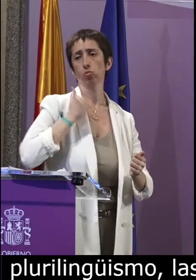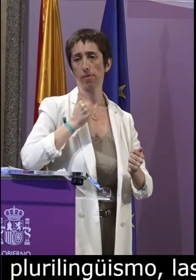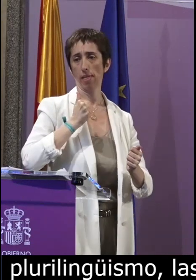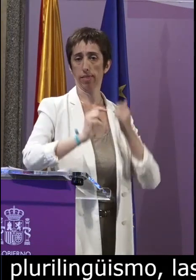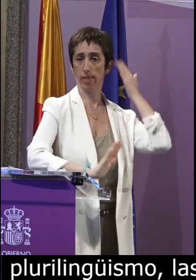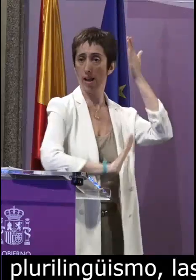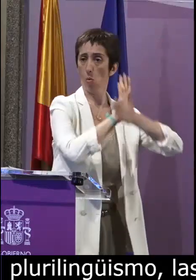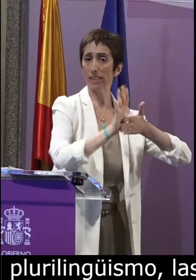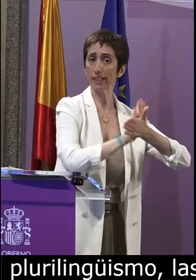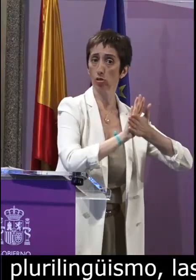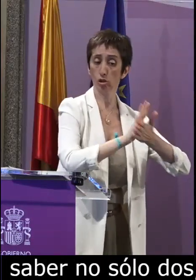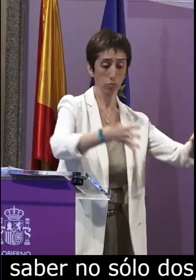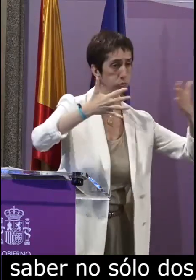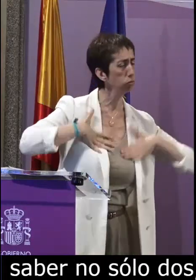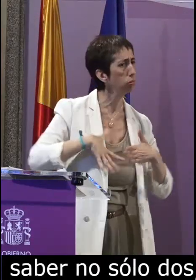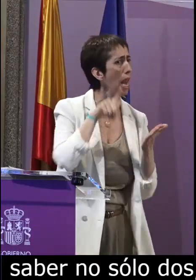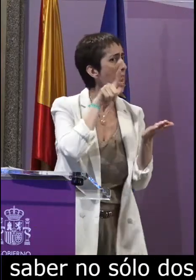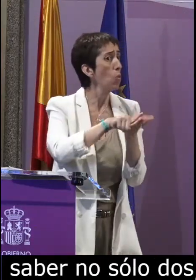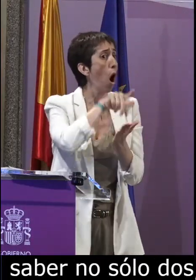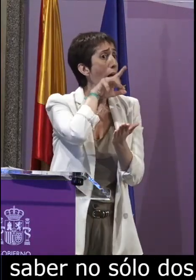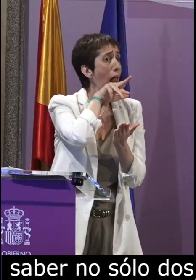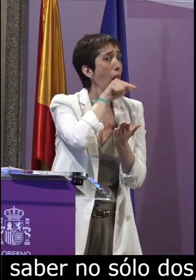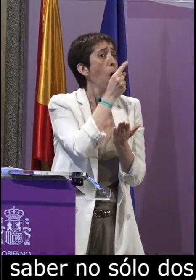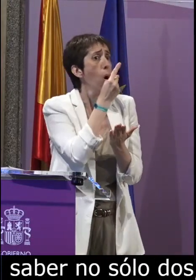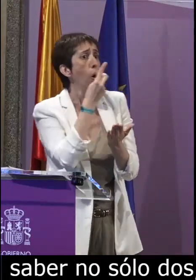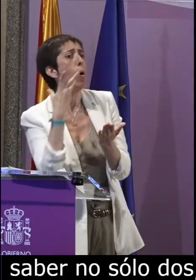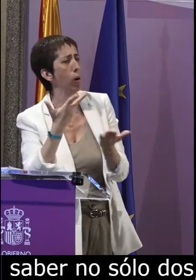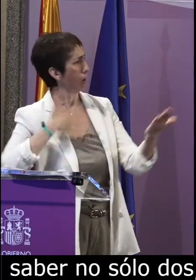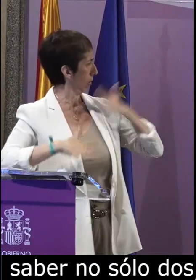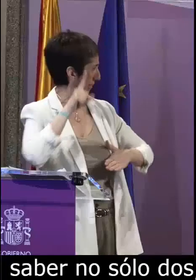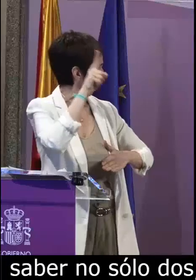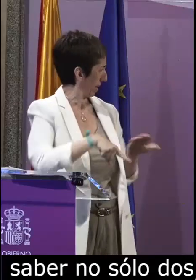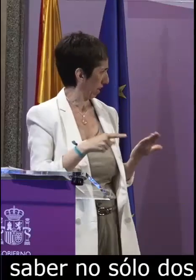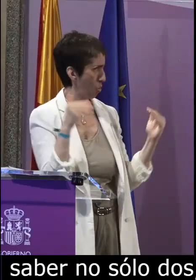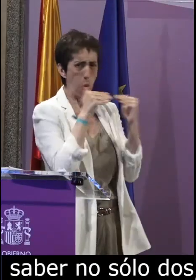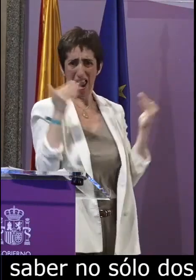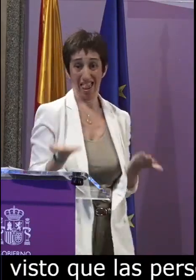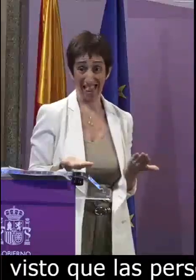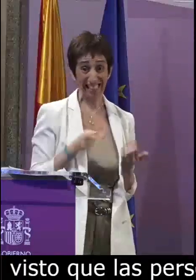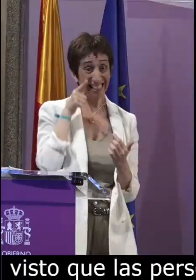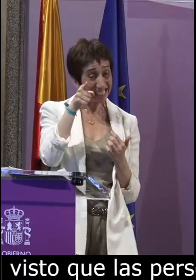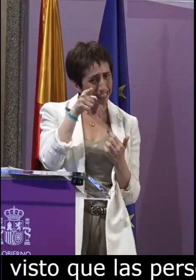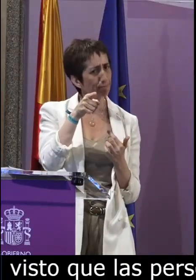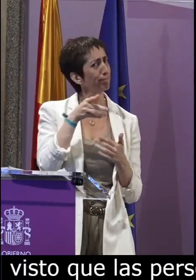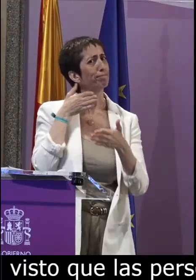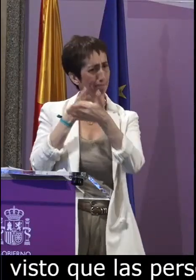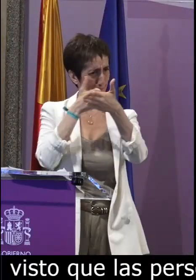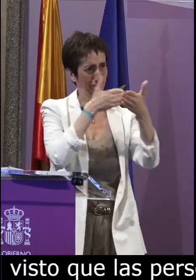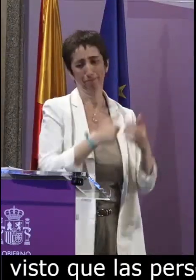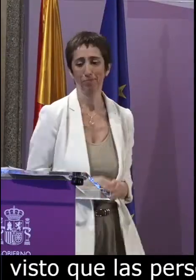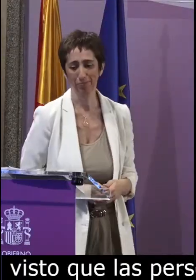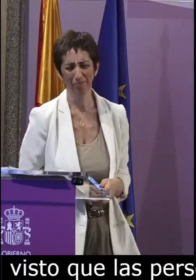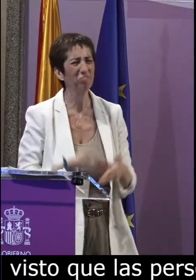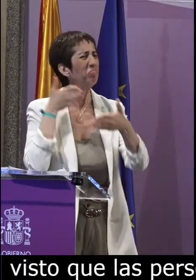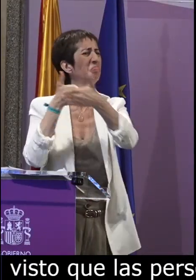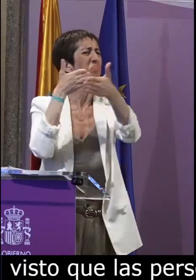personas sordas y sordociegas que tienen la oportunidad de acceder a la lengua de signos y a diferentes lenguas orales pueden hacerlo en